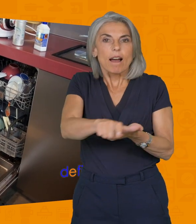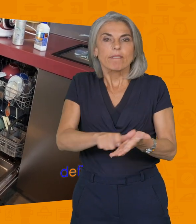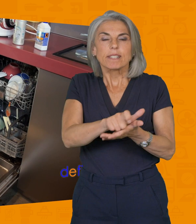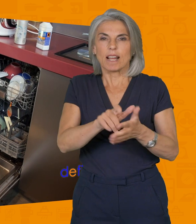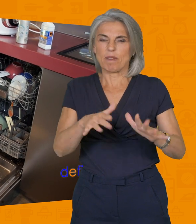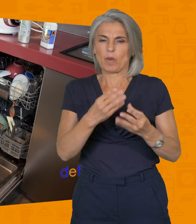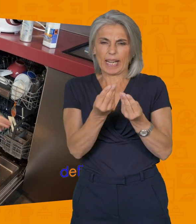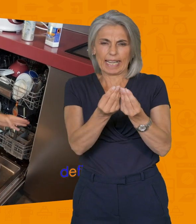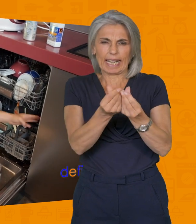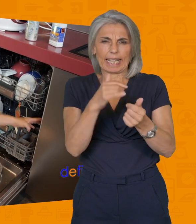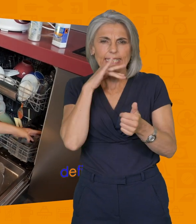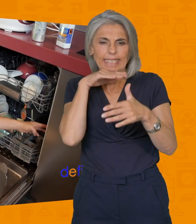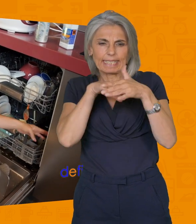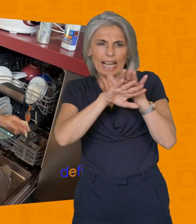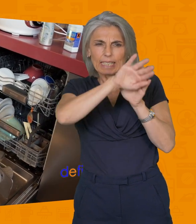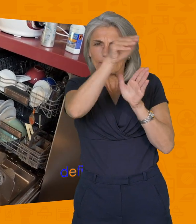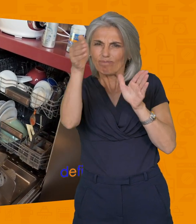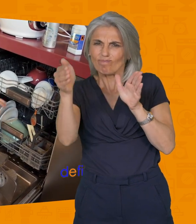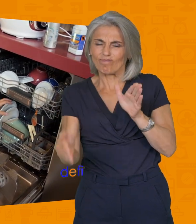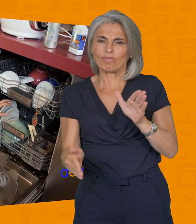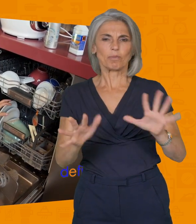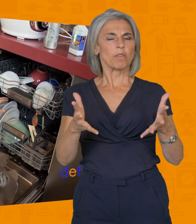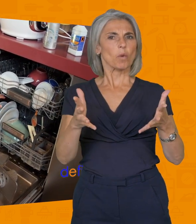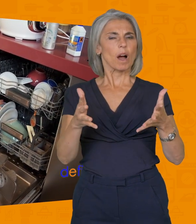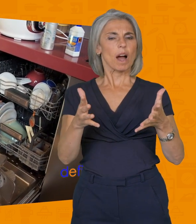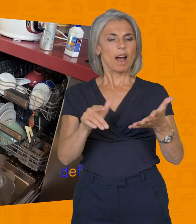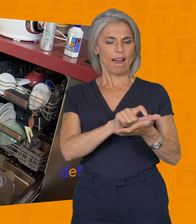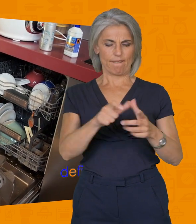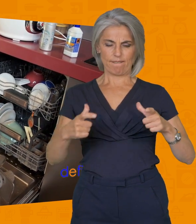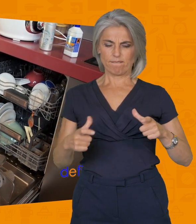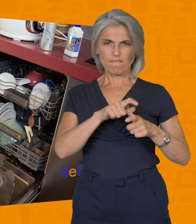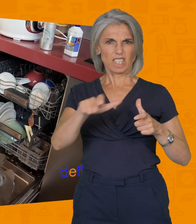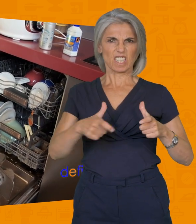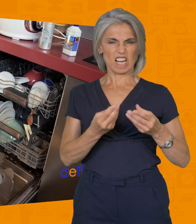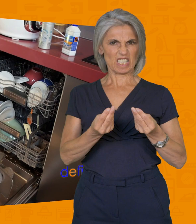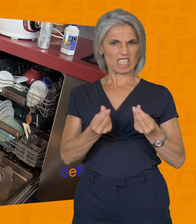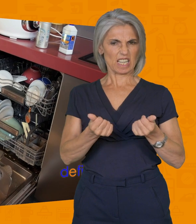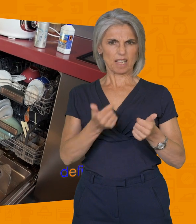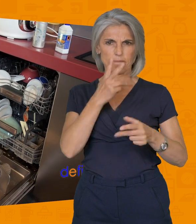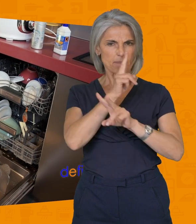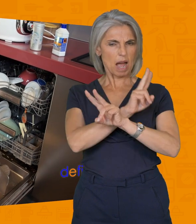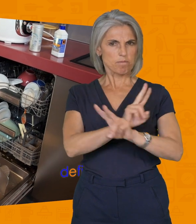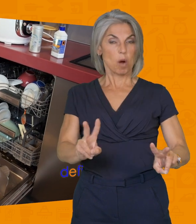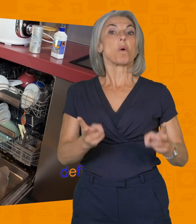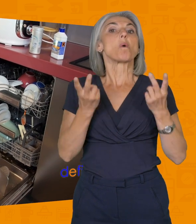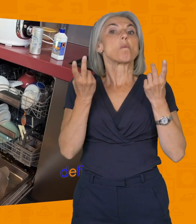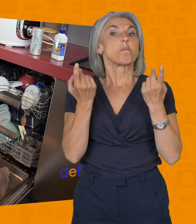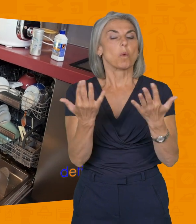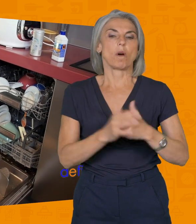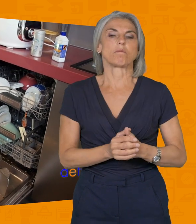des fois gras. À l'intérieur, les parois sont grasses. Quelque fois même, votre vaisselle est grasse parce que le lave-vaisselle n'est pas propre. Alors la question, est-ce que vous